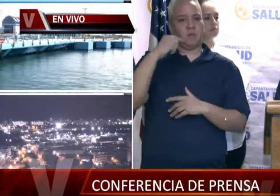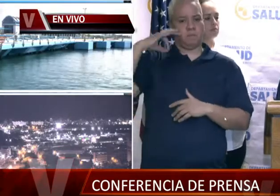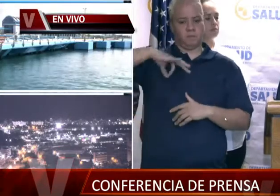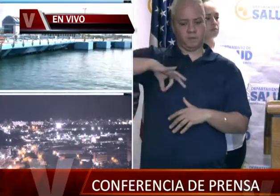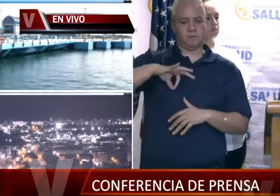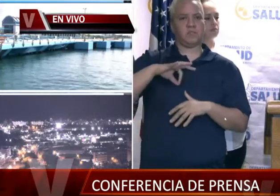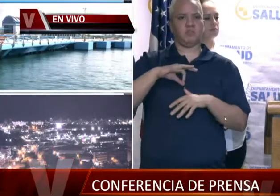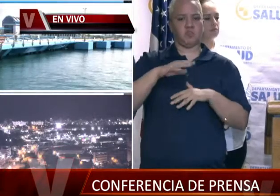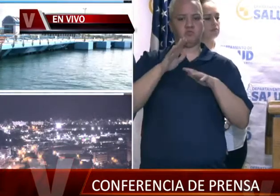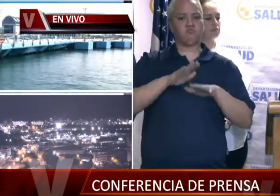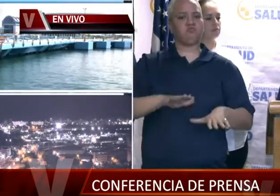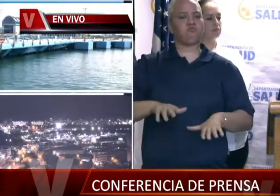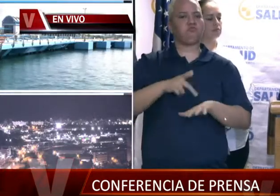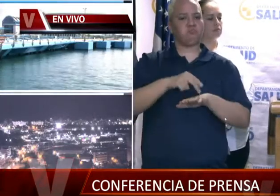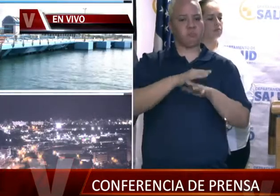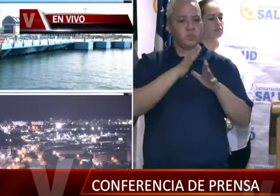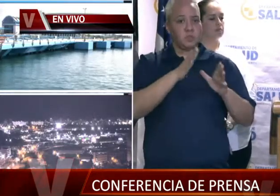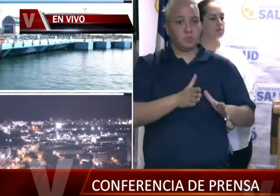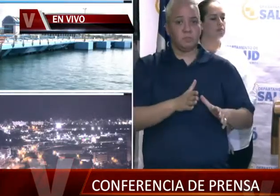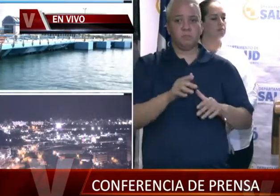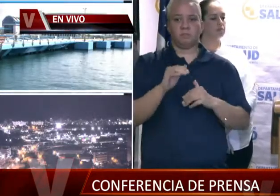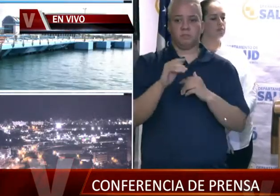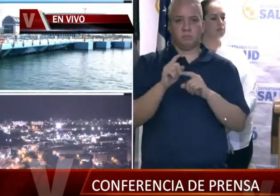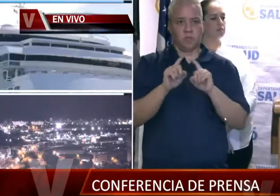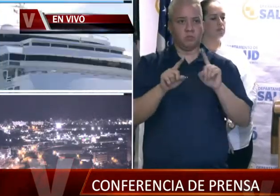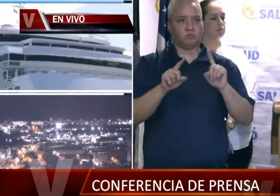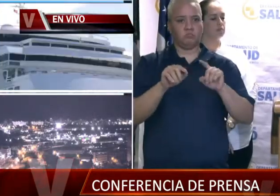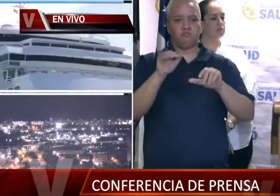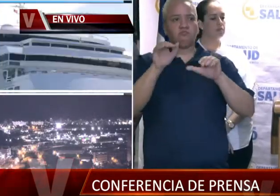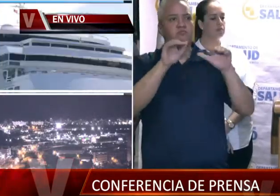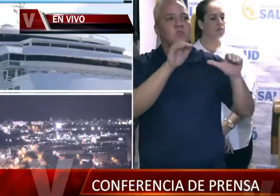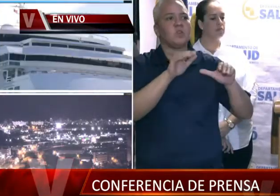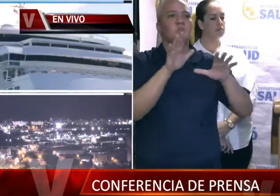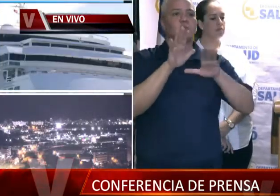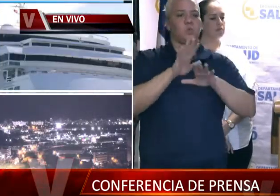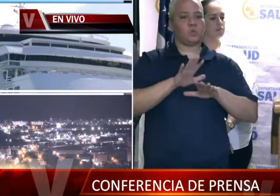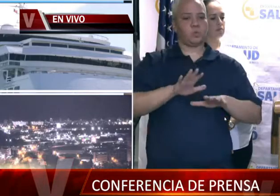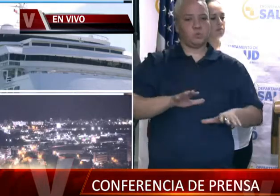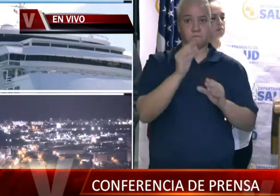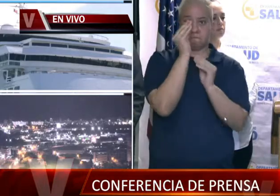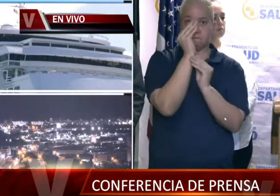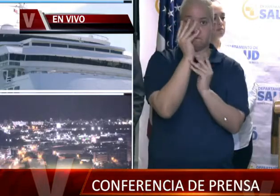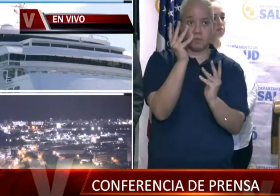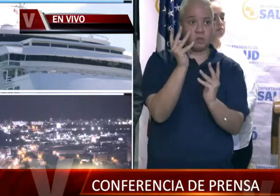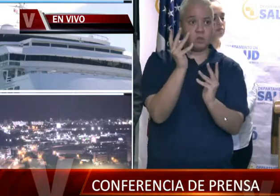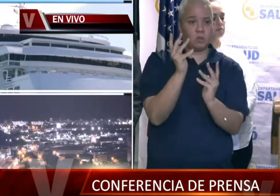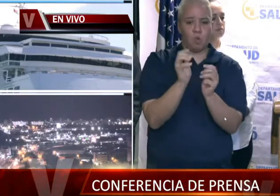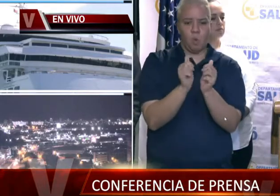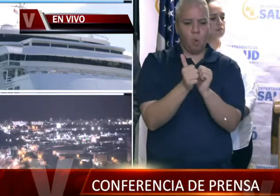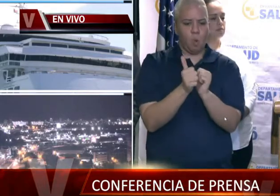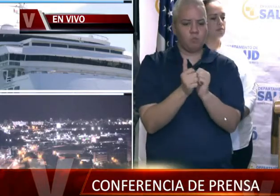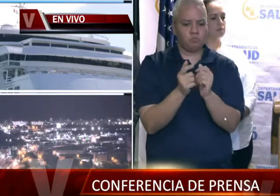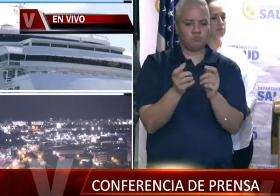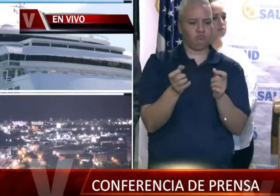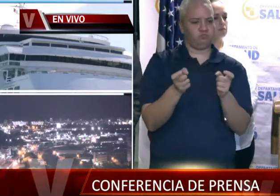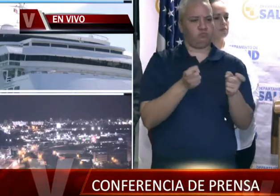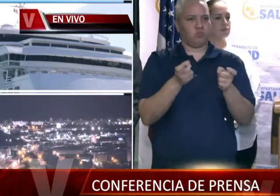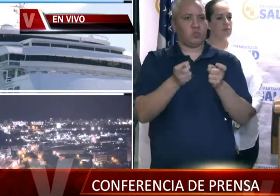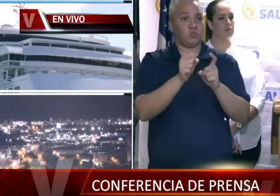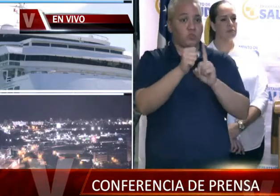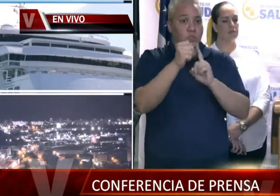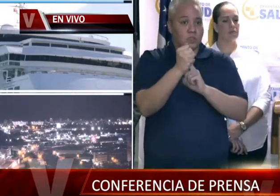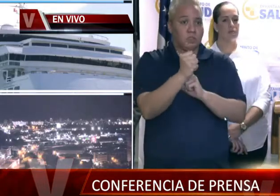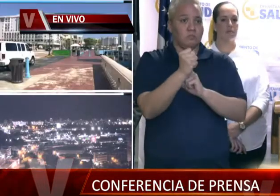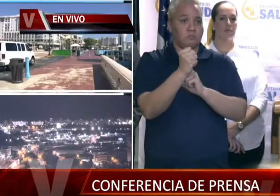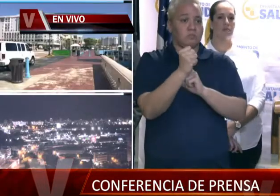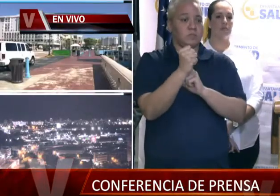Pero a todos nos corresponde un llamado a la calma. Y lo que queremos es decirles cómo estamos manejando esta situación y que a pesar de que